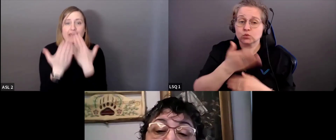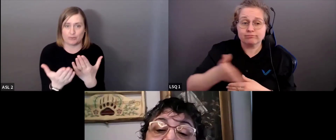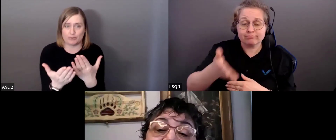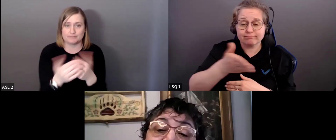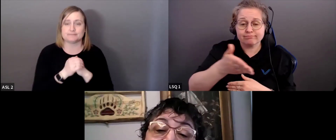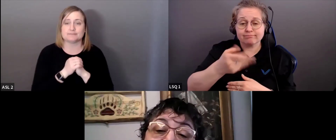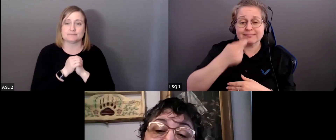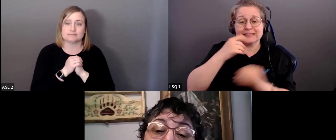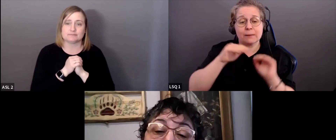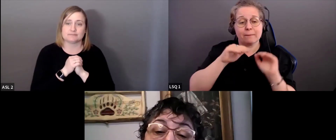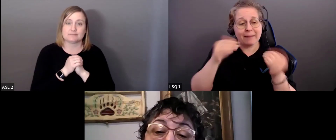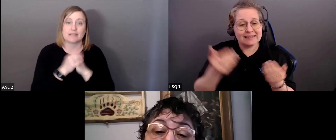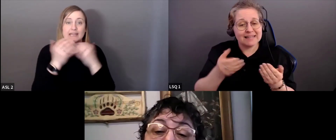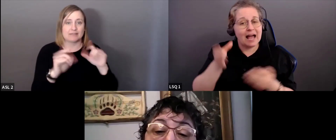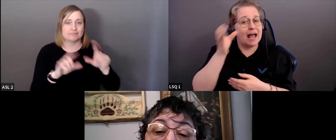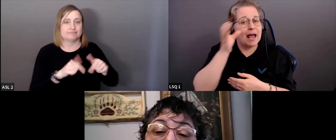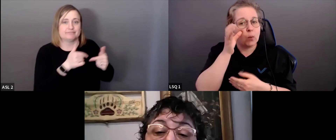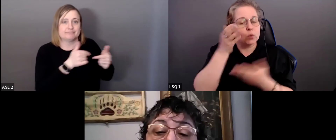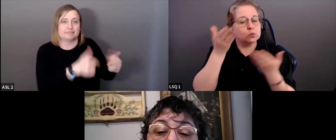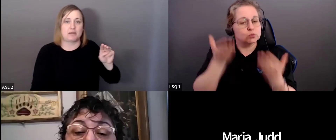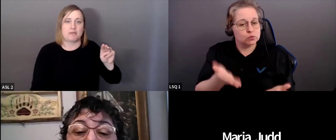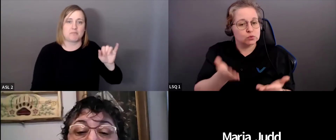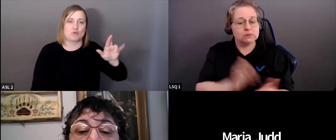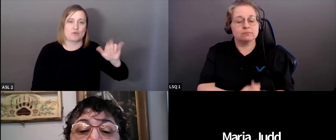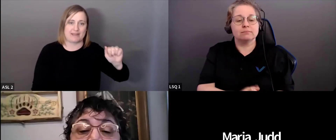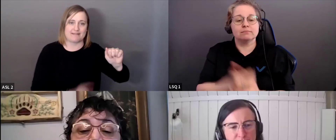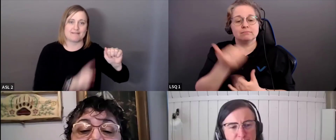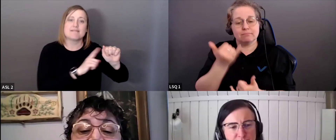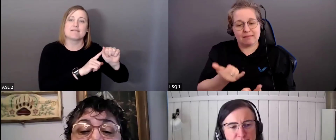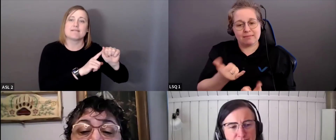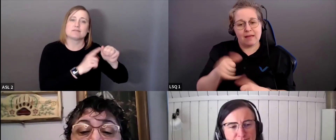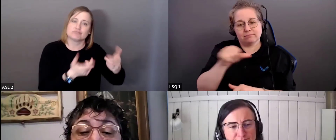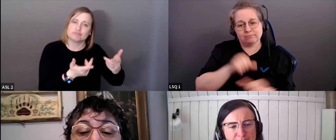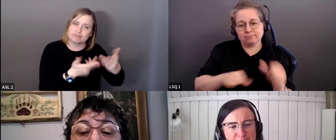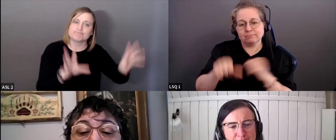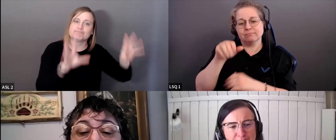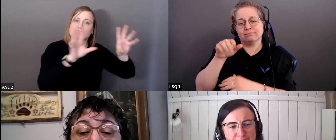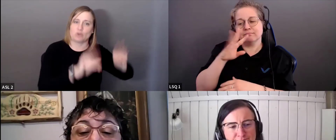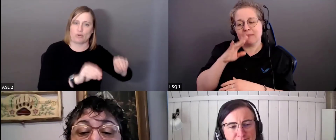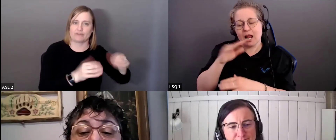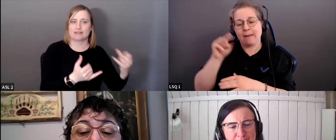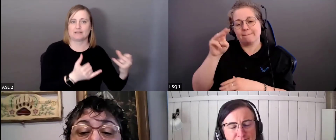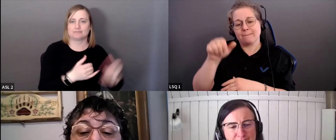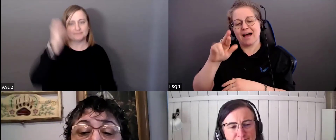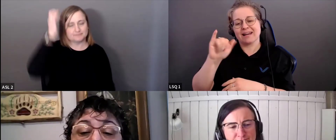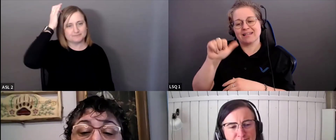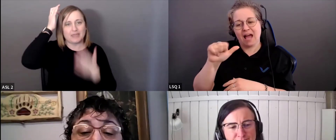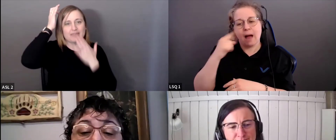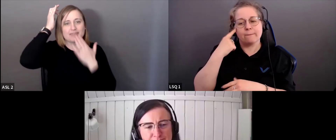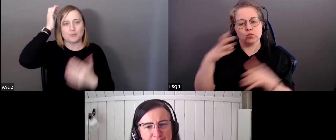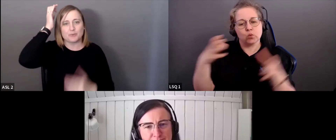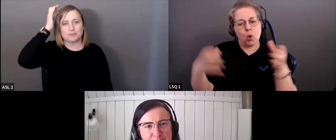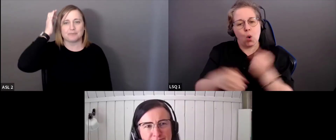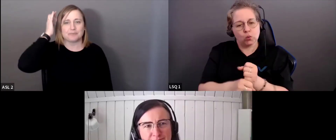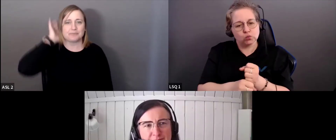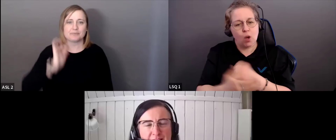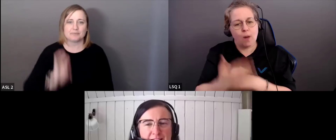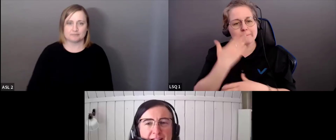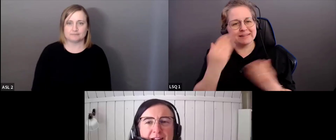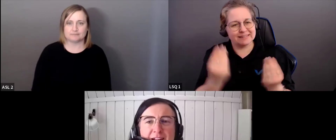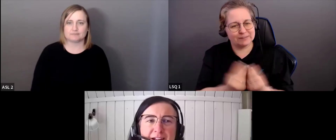ceux qui étaient à l'écoute aujourd'hui, et je donne la parole à Maria pour la conclusion. Merci.